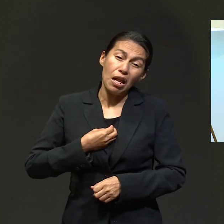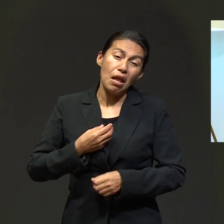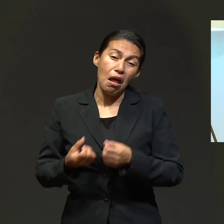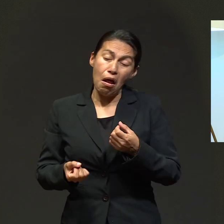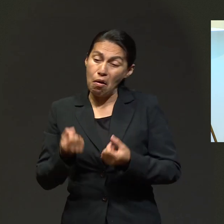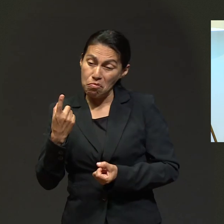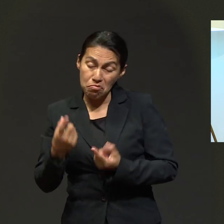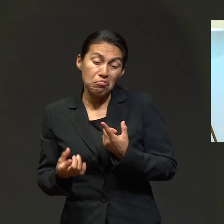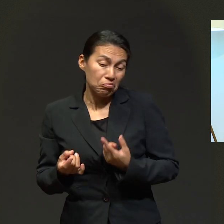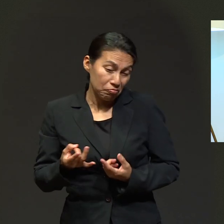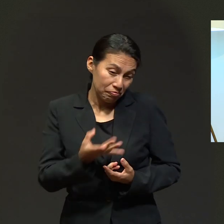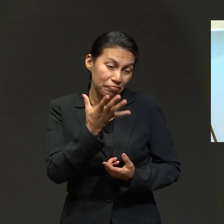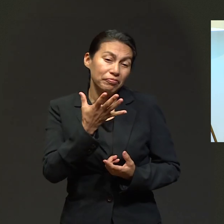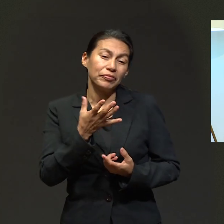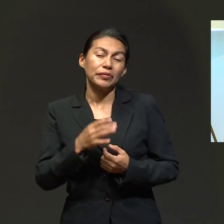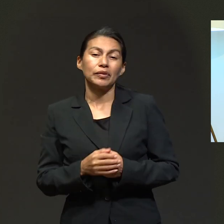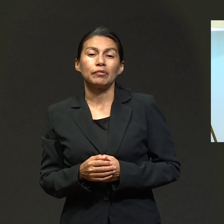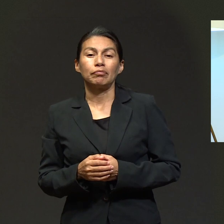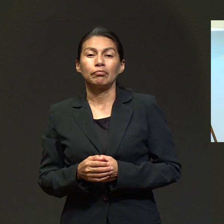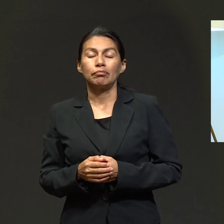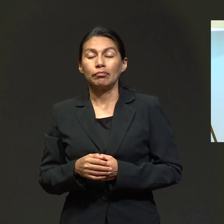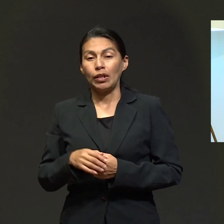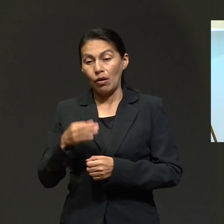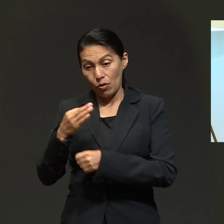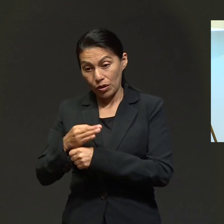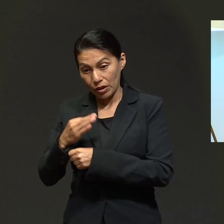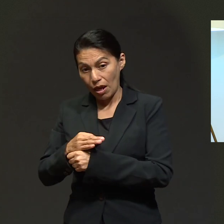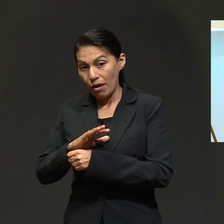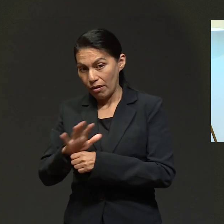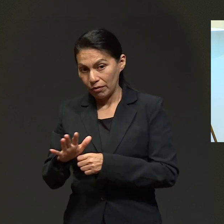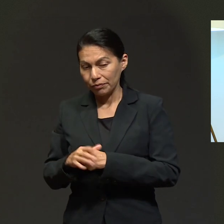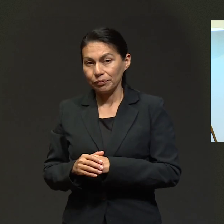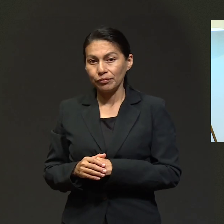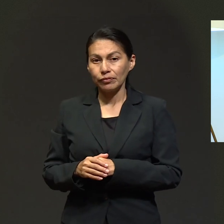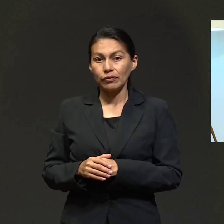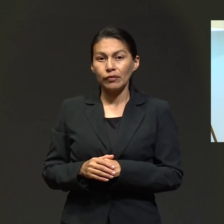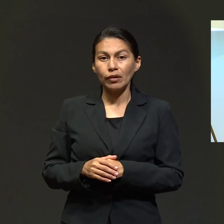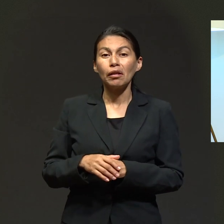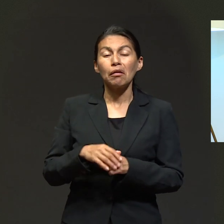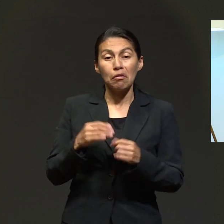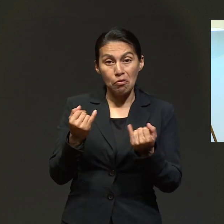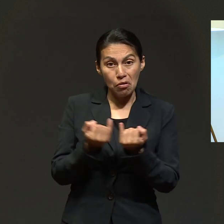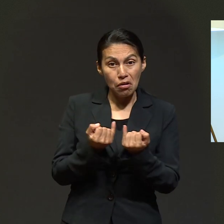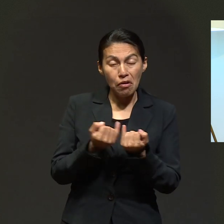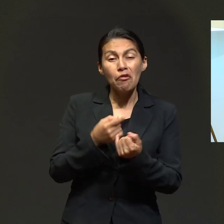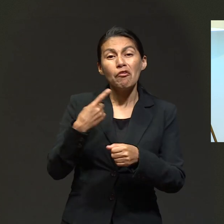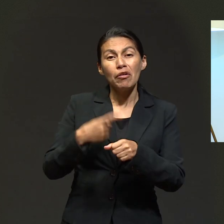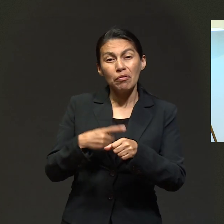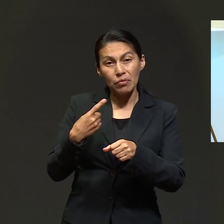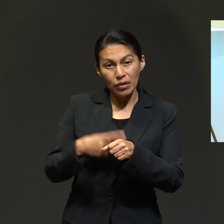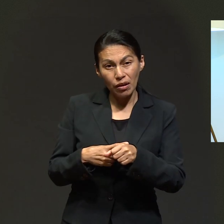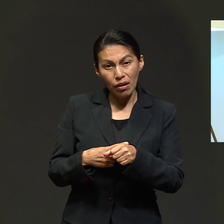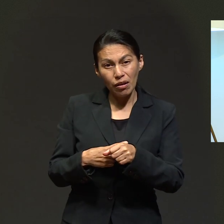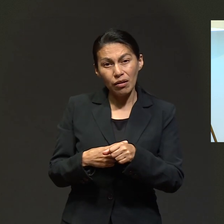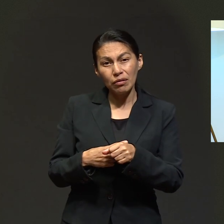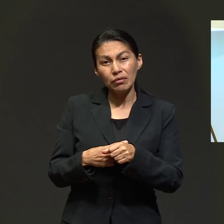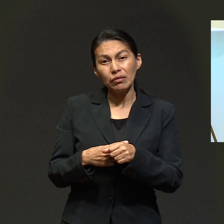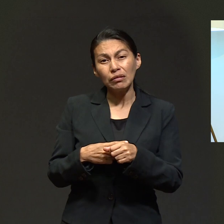y vencer para llegar a este punto. Aún la enfermedad